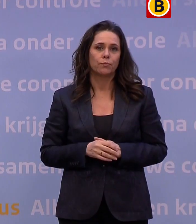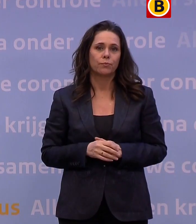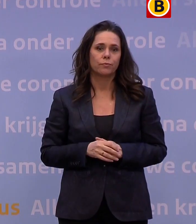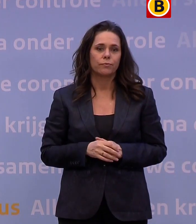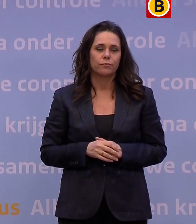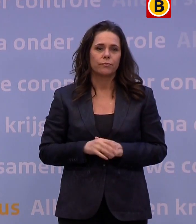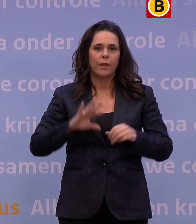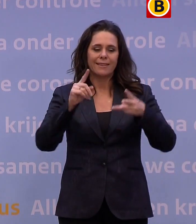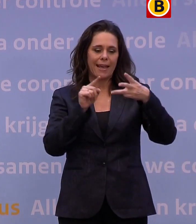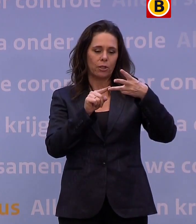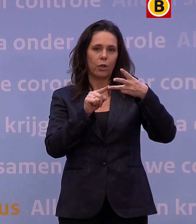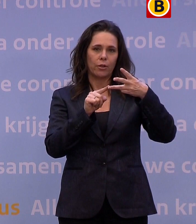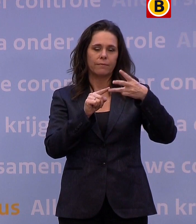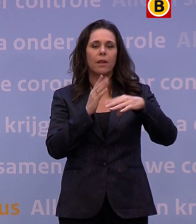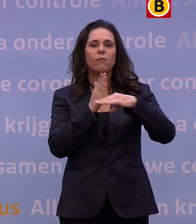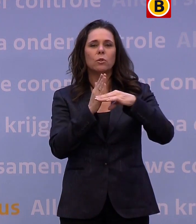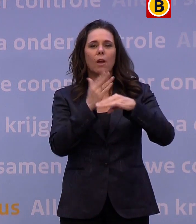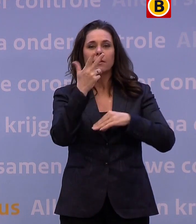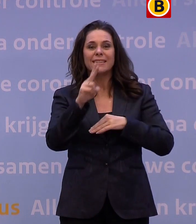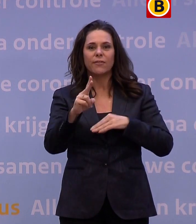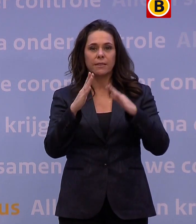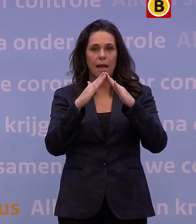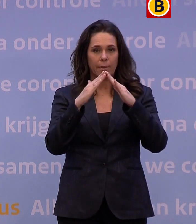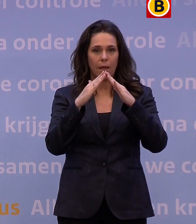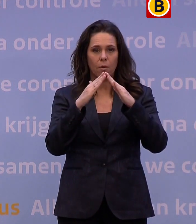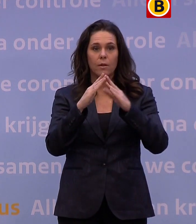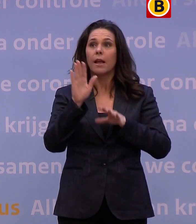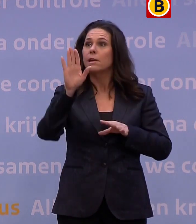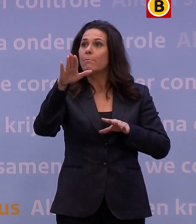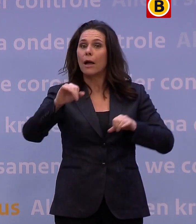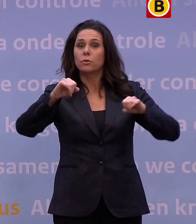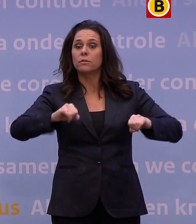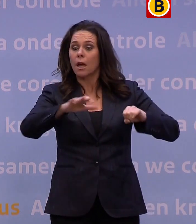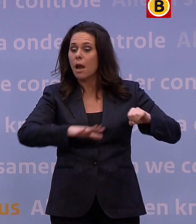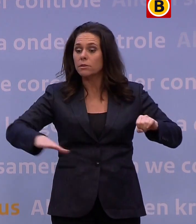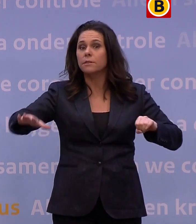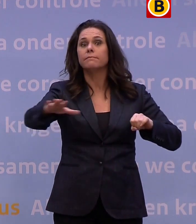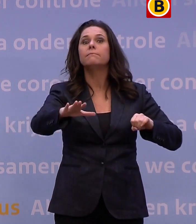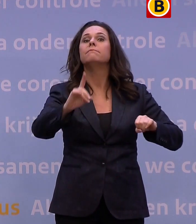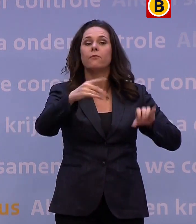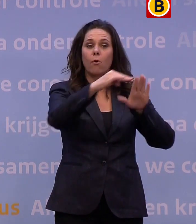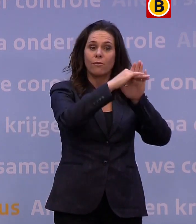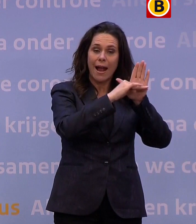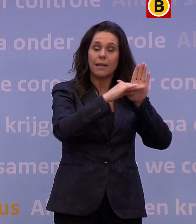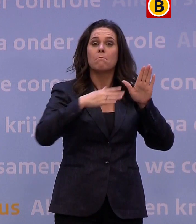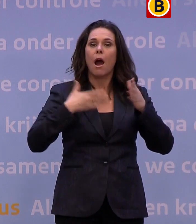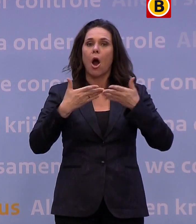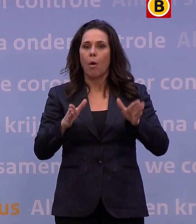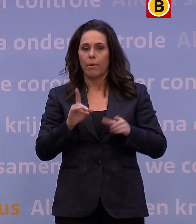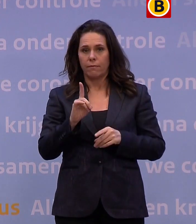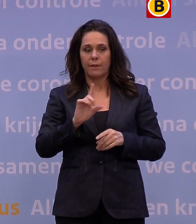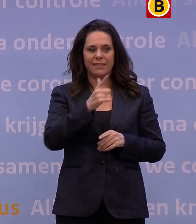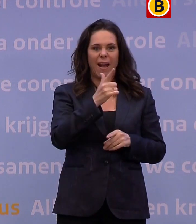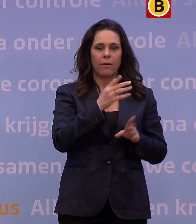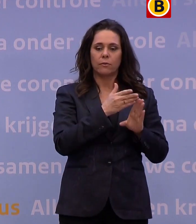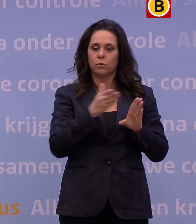Ten derde, vanaf woensdag 28 april mogen de buitenterrassen onder voorwaarden weer open van twaalf tot